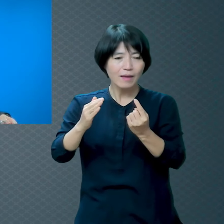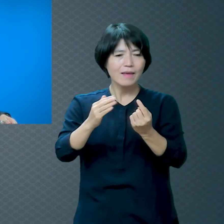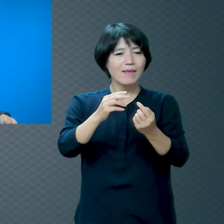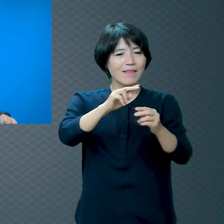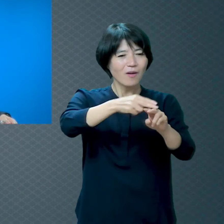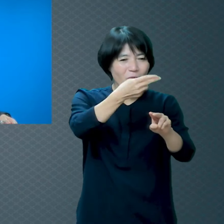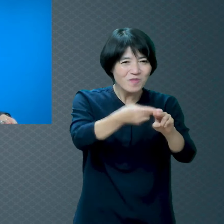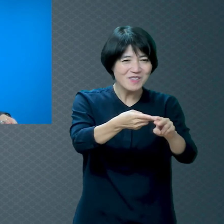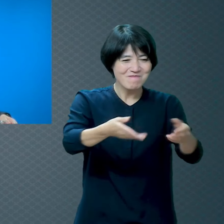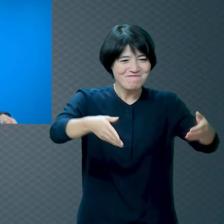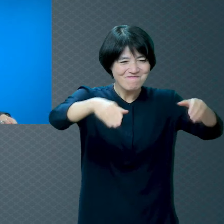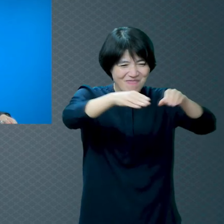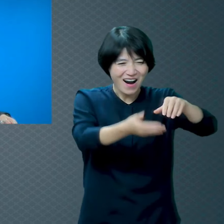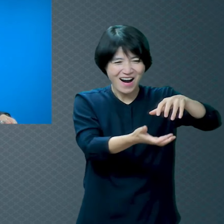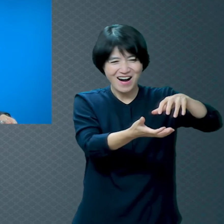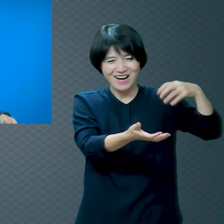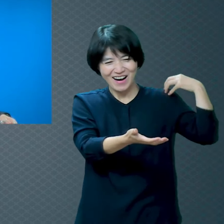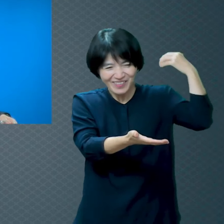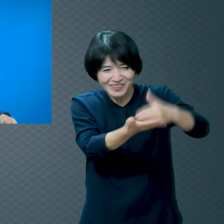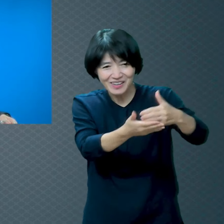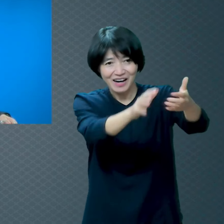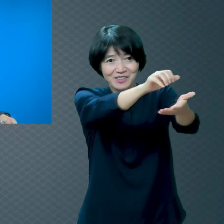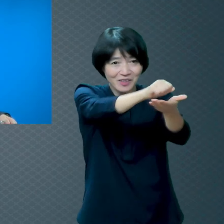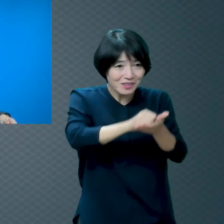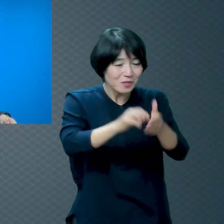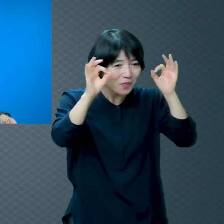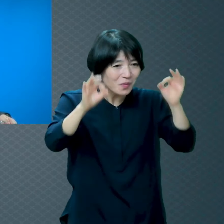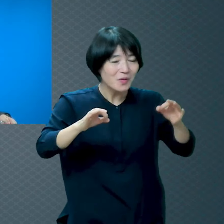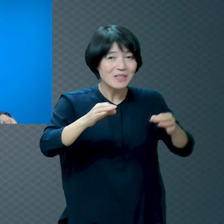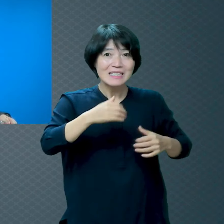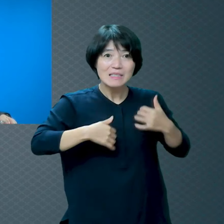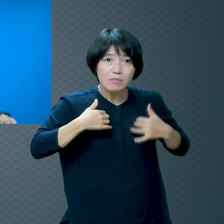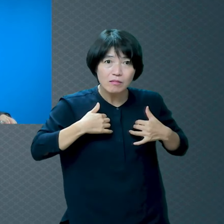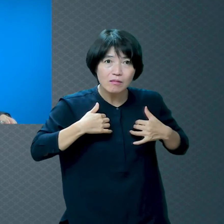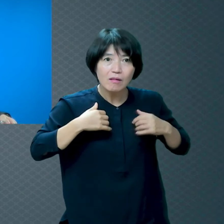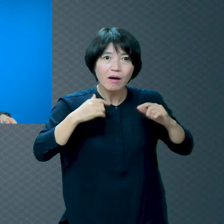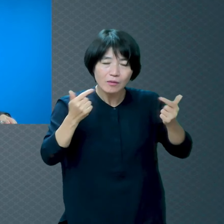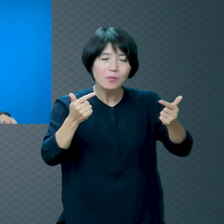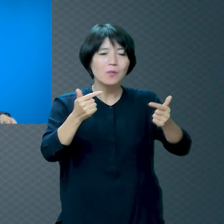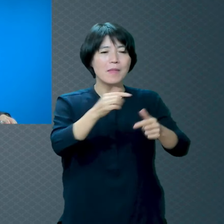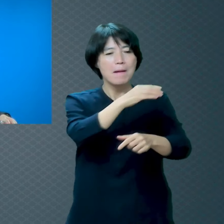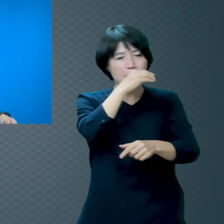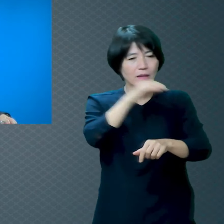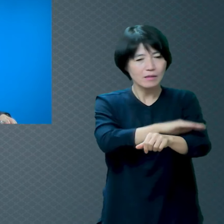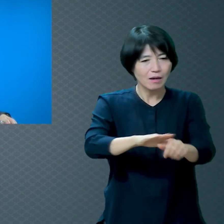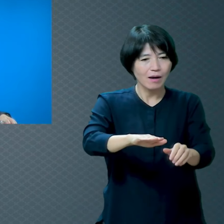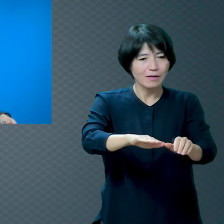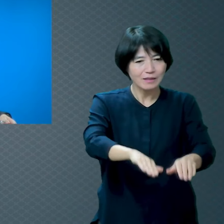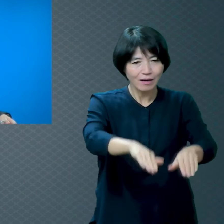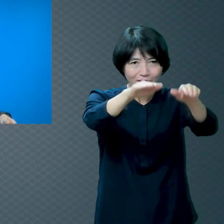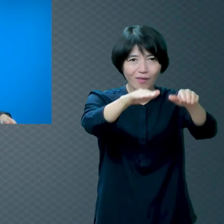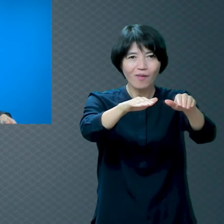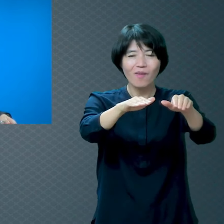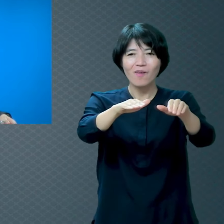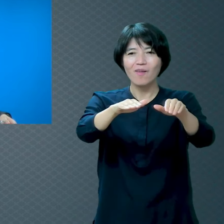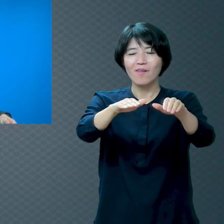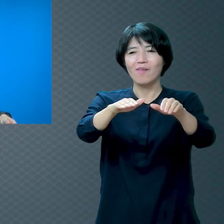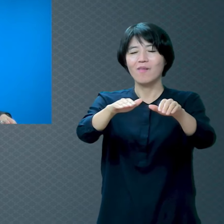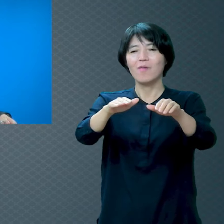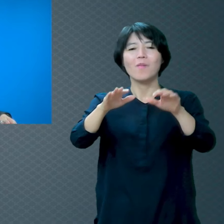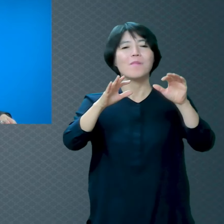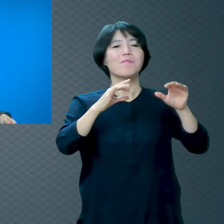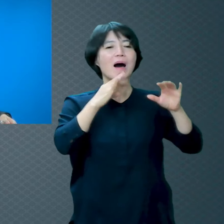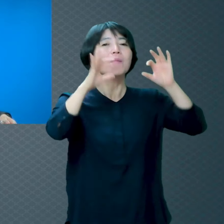자라줘서 저런 이쁜 마음을 가져줘서 기특하잖아요 아무것도 안 갖고 와도 돼요 부모에겐